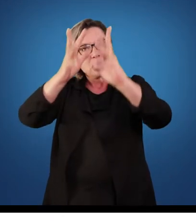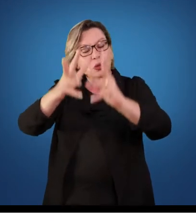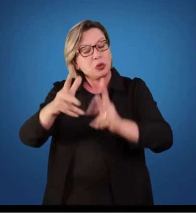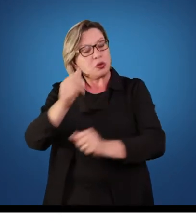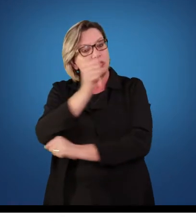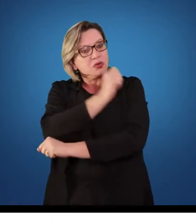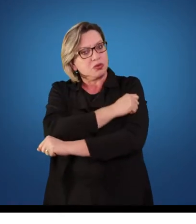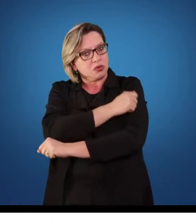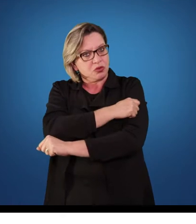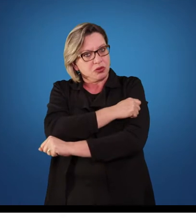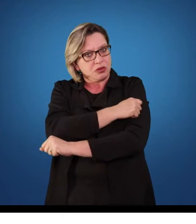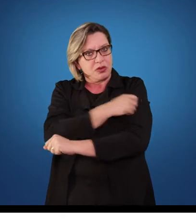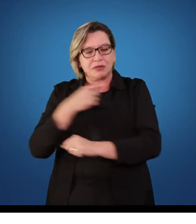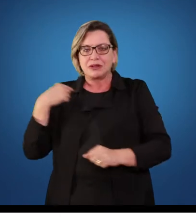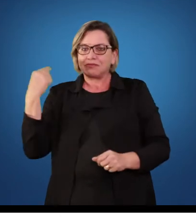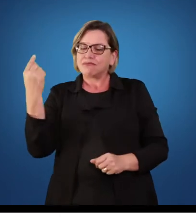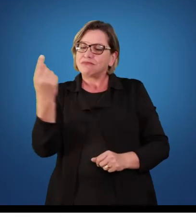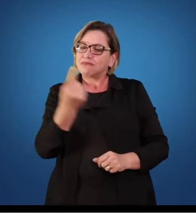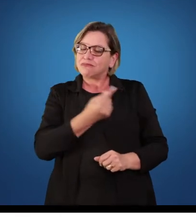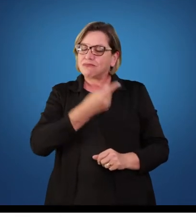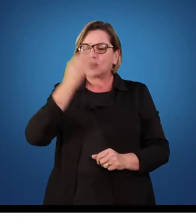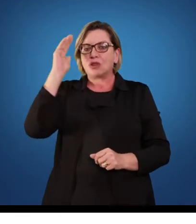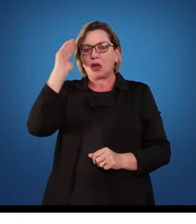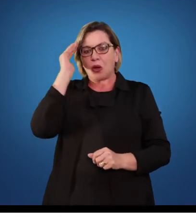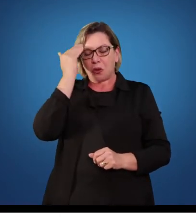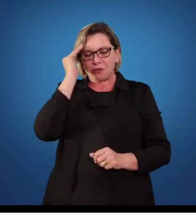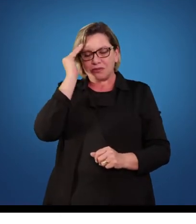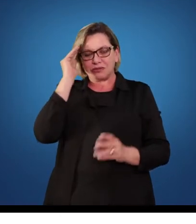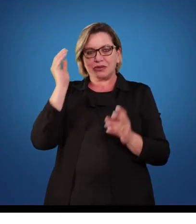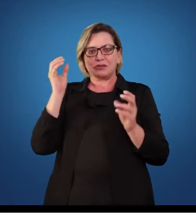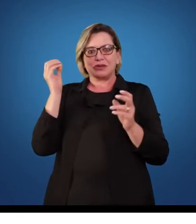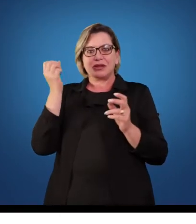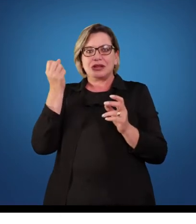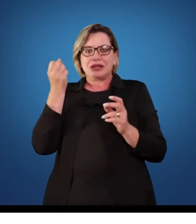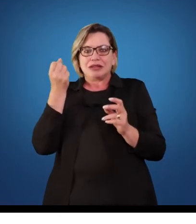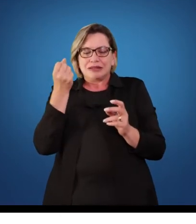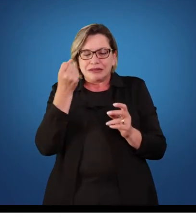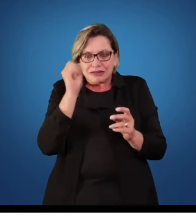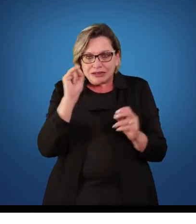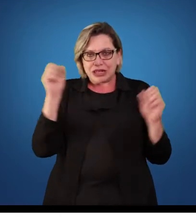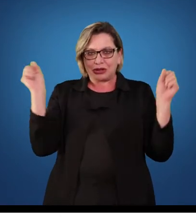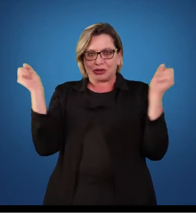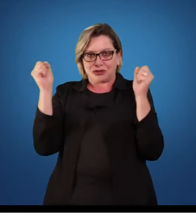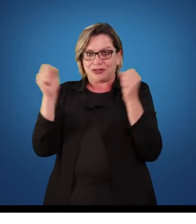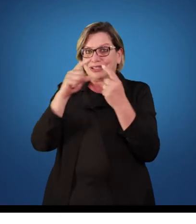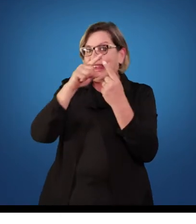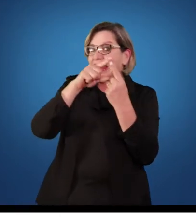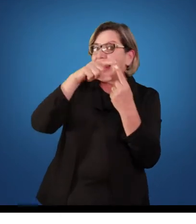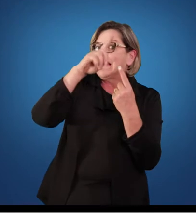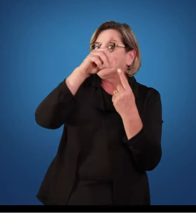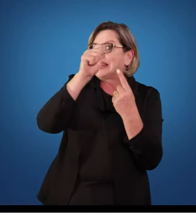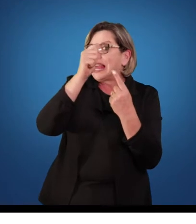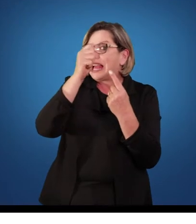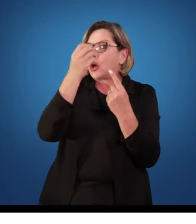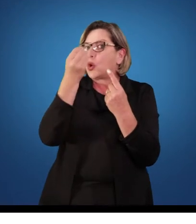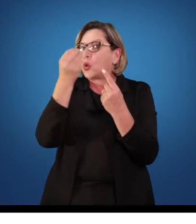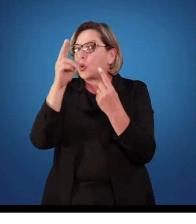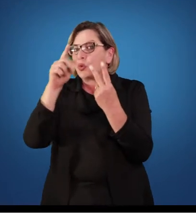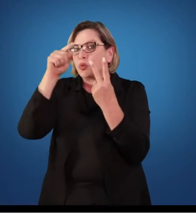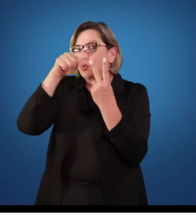Então, para nós compreendermos quando a educação física é da escola e quando ela é na escola, então,